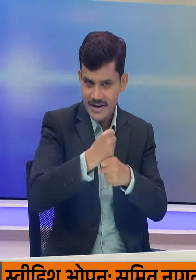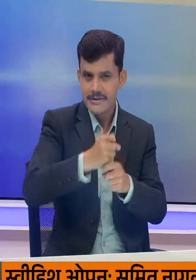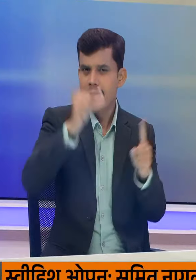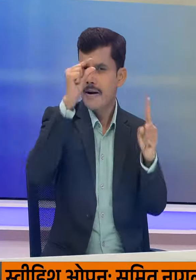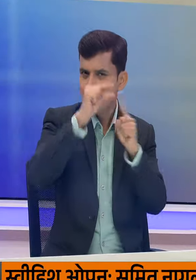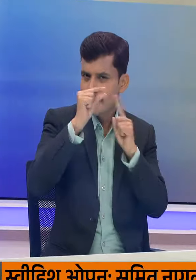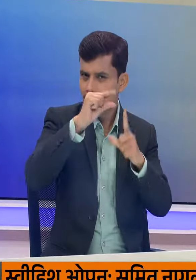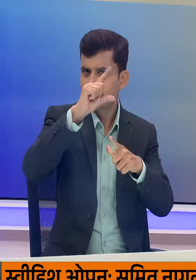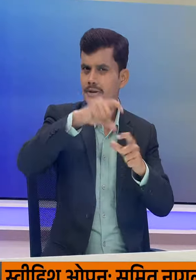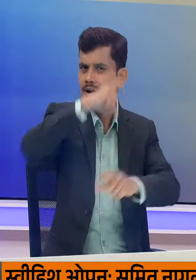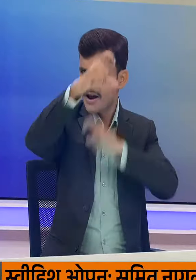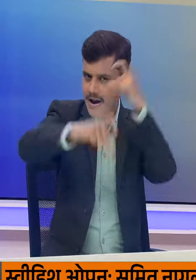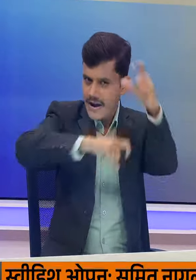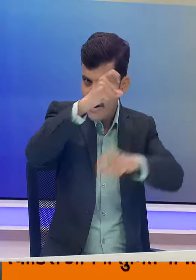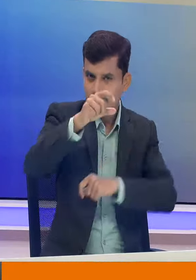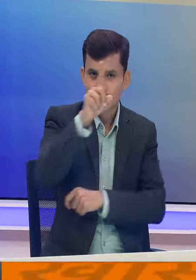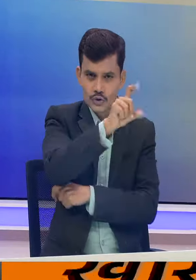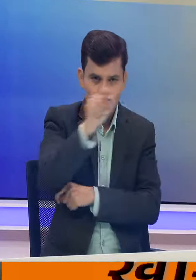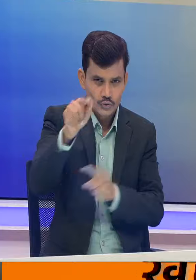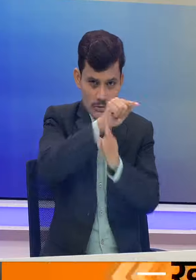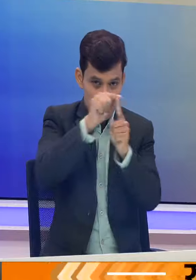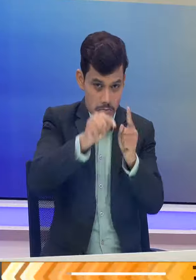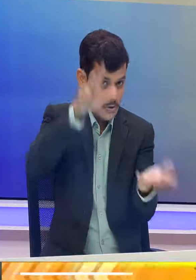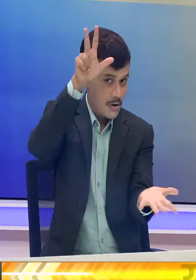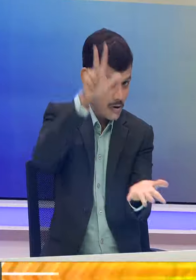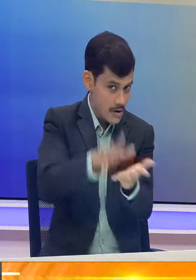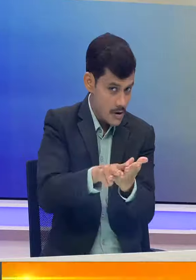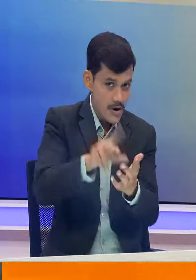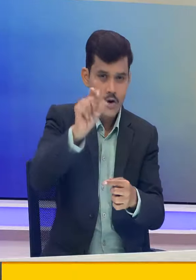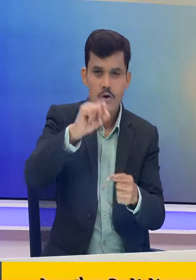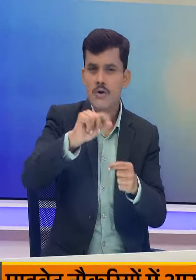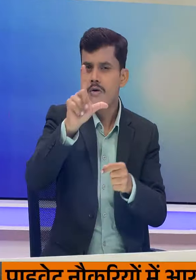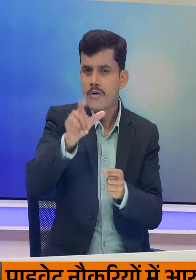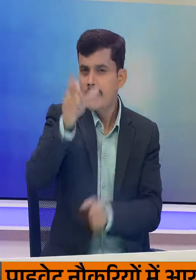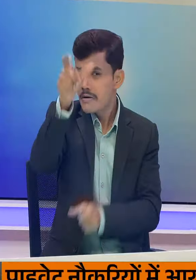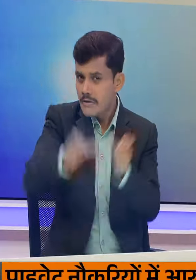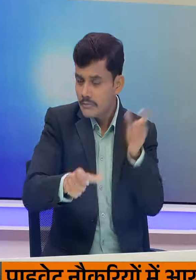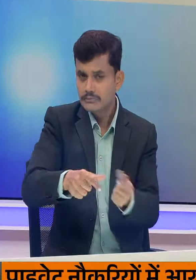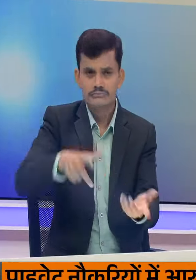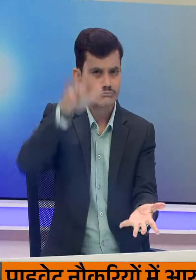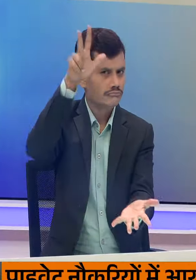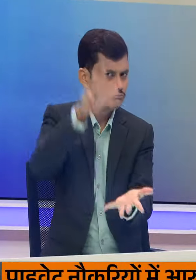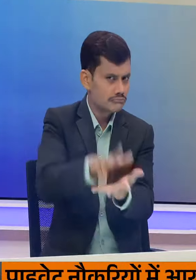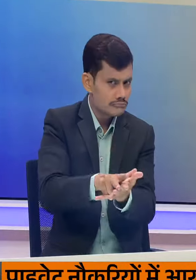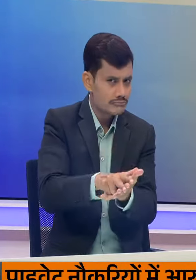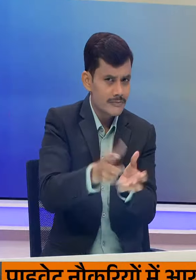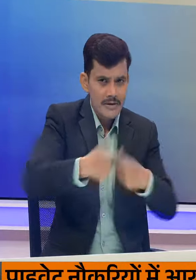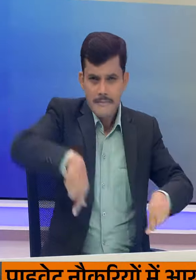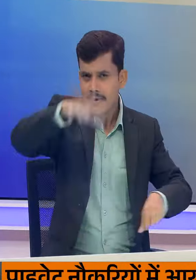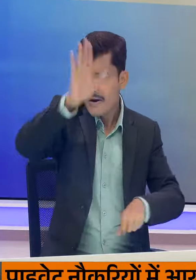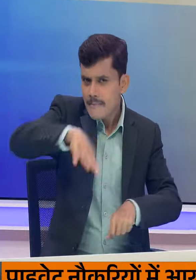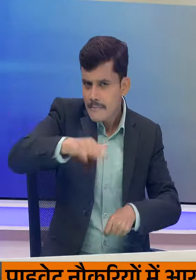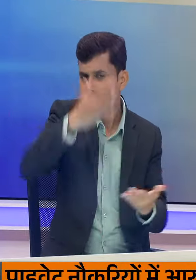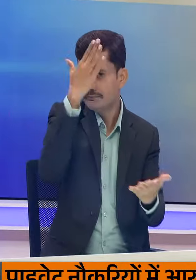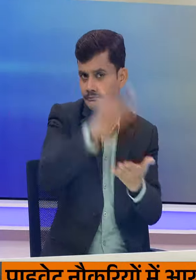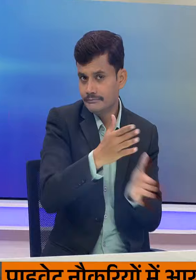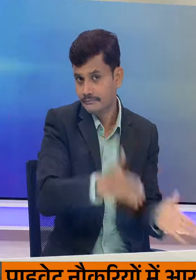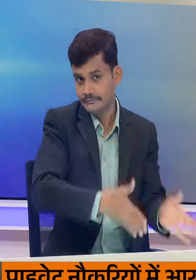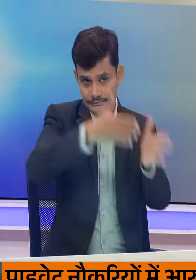में 100% इस्थानिय लोगों को आरक्षन वाले अपने कैबिनेट के फैसले को फिलहाल इस्थगित कर दिया है